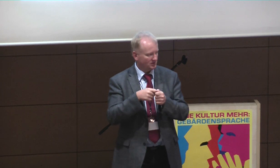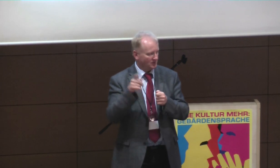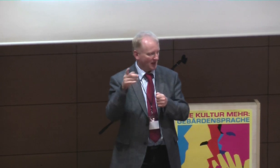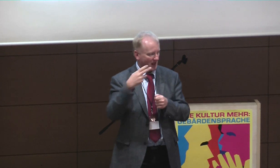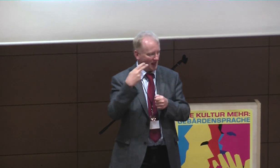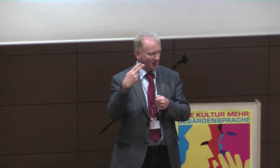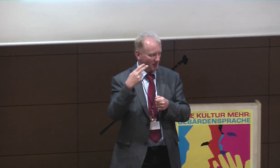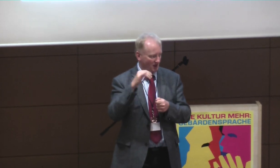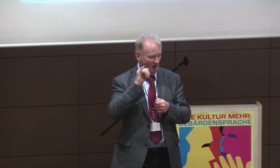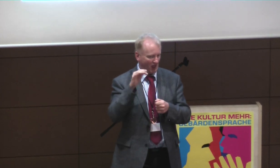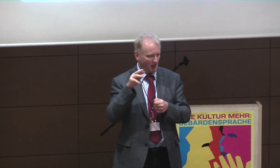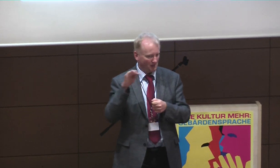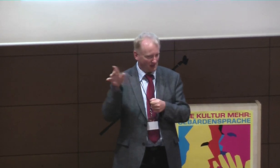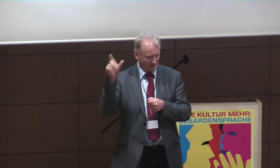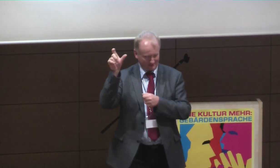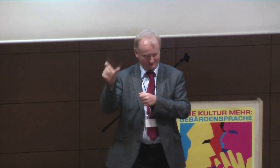auch rechtzeitig Präsidentin des, österreichischen,